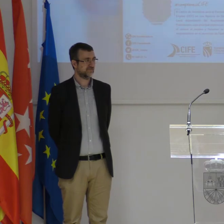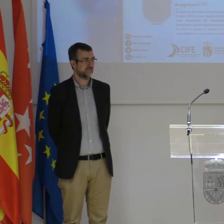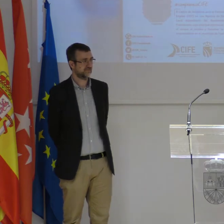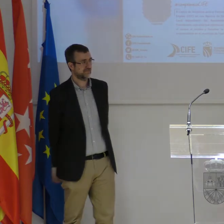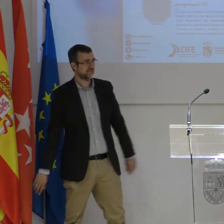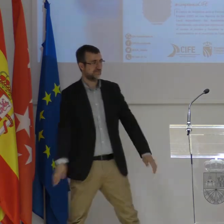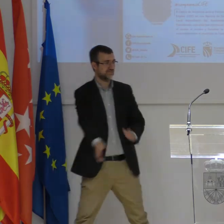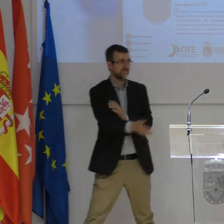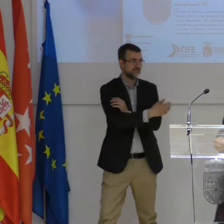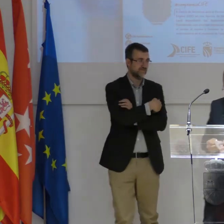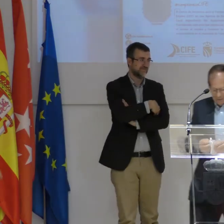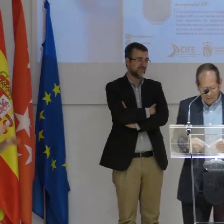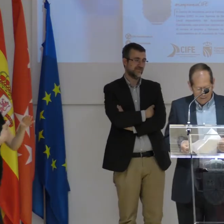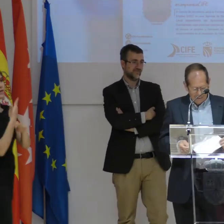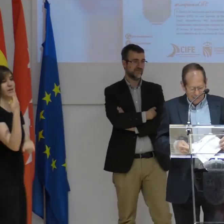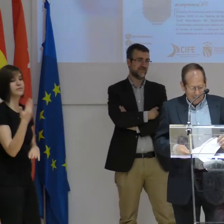Bueno, buenos días.